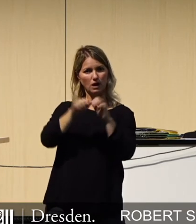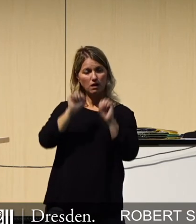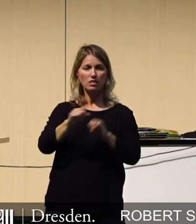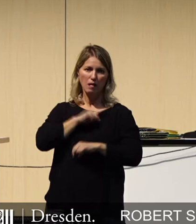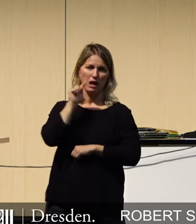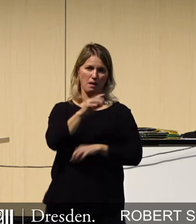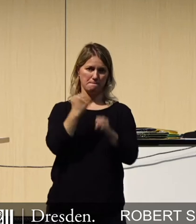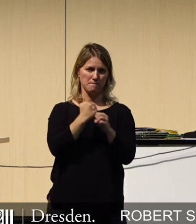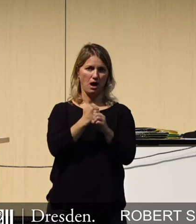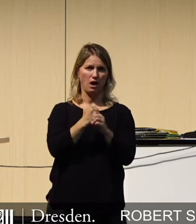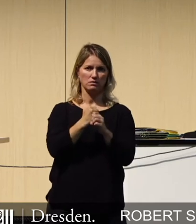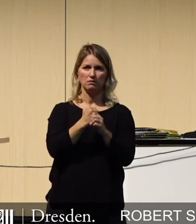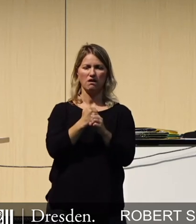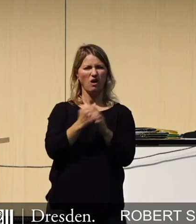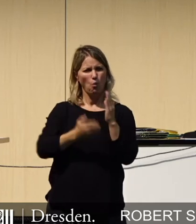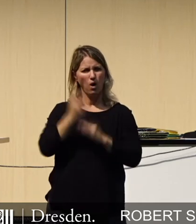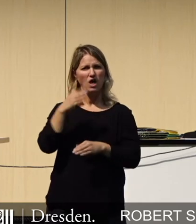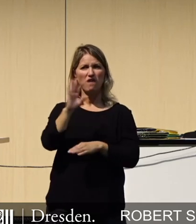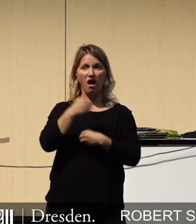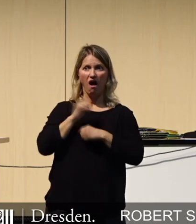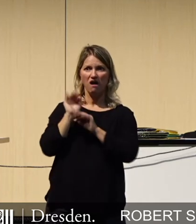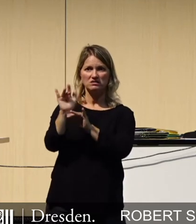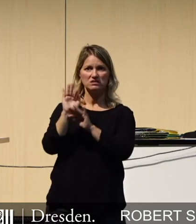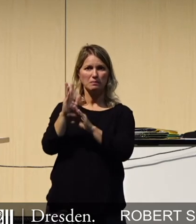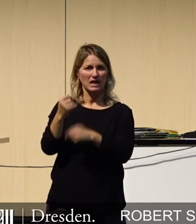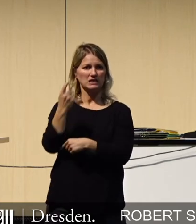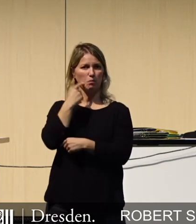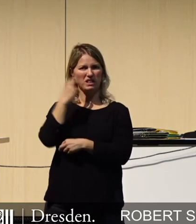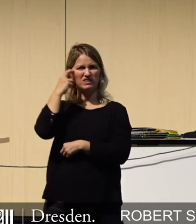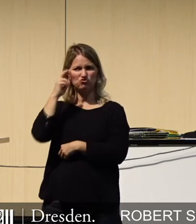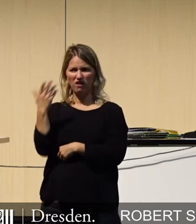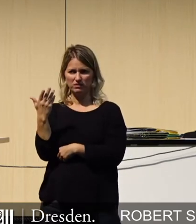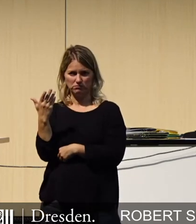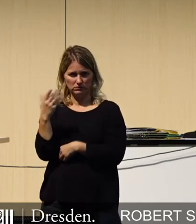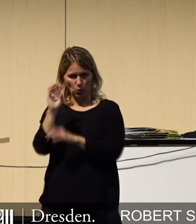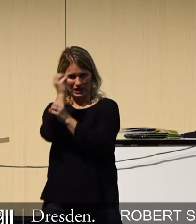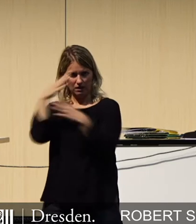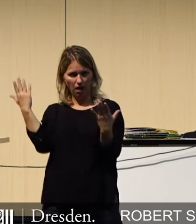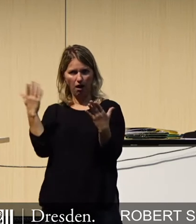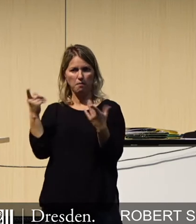Und lassen Sie uns aufhören, Ängste zu schüren, wo sie nach aktueller Wissenschaftslage fehl am Platz sind.